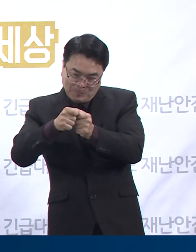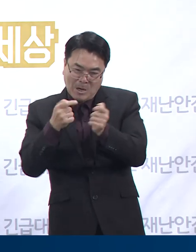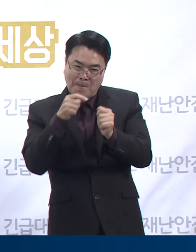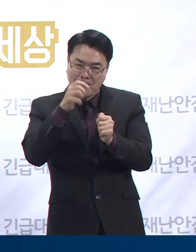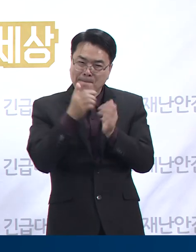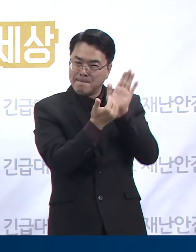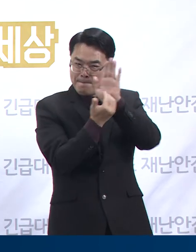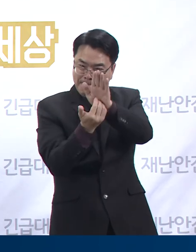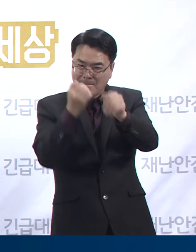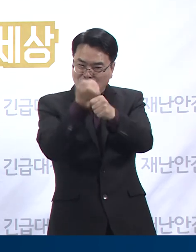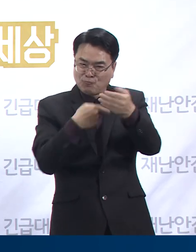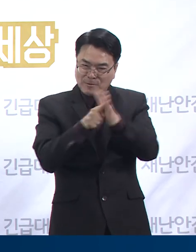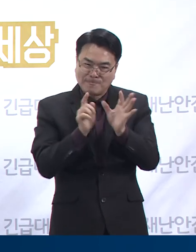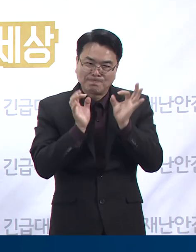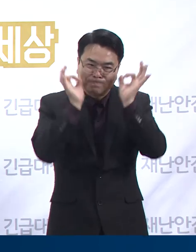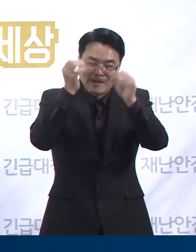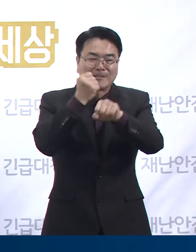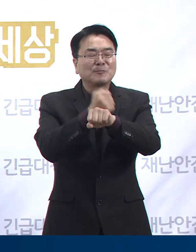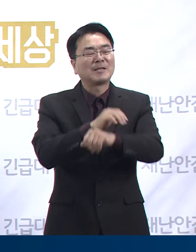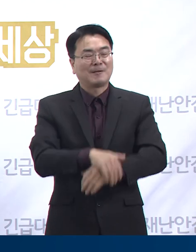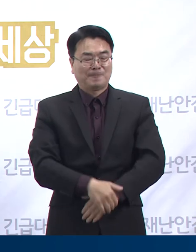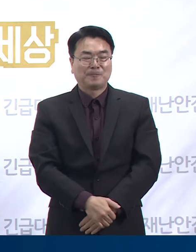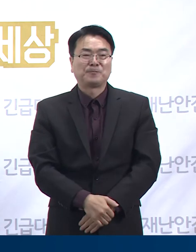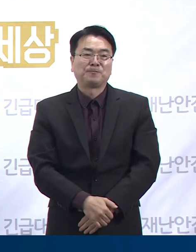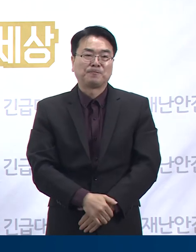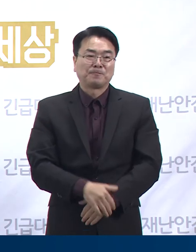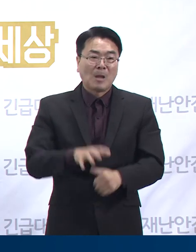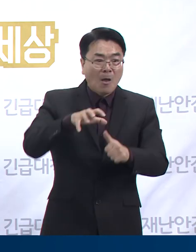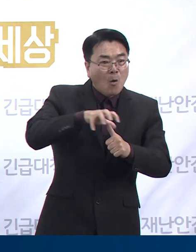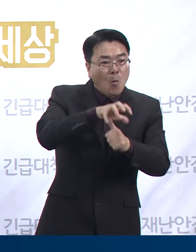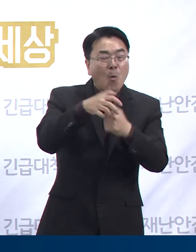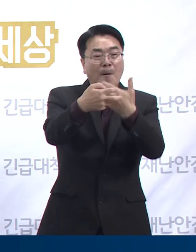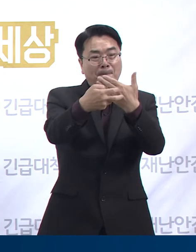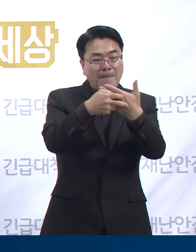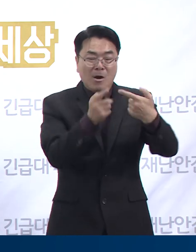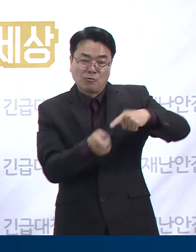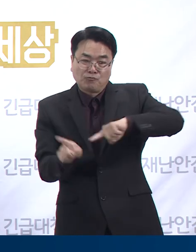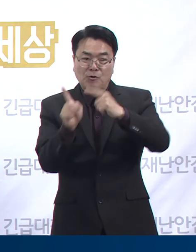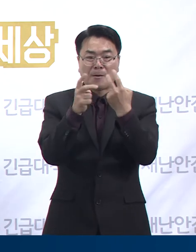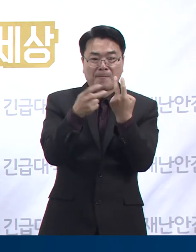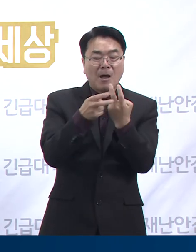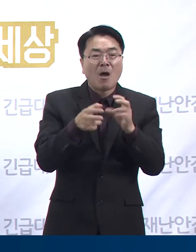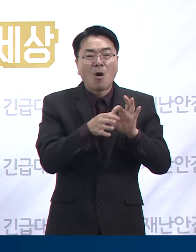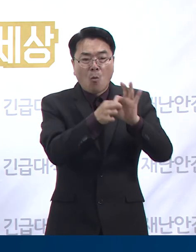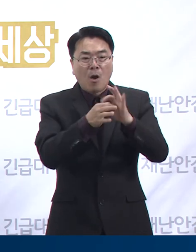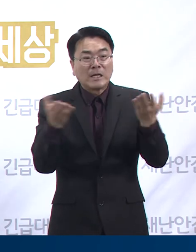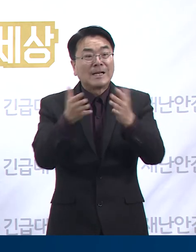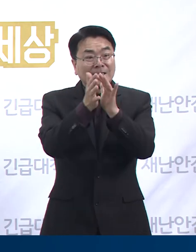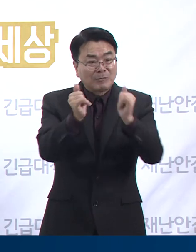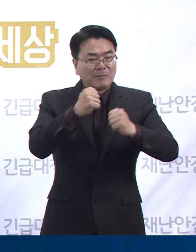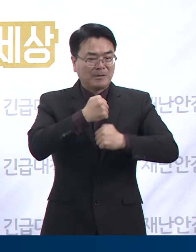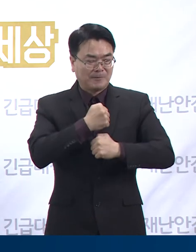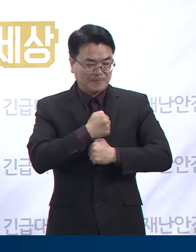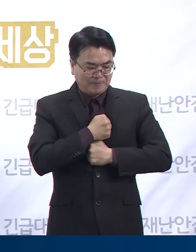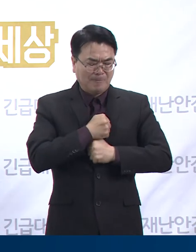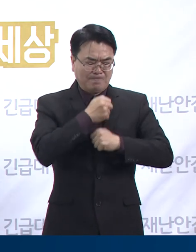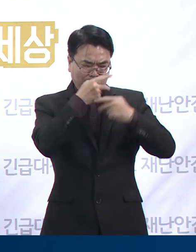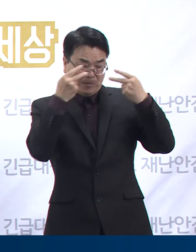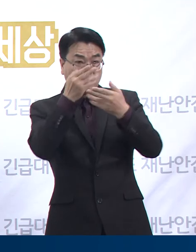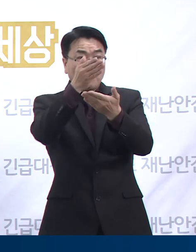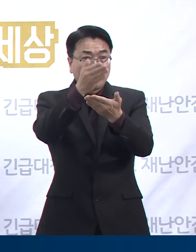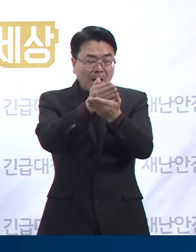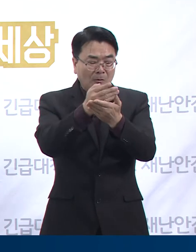최선을 다하겠습니다. 요양병원 및 요양시설, 재활병원 등의 관련 정사자들께서는 경각심을 가지시고